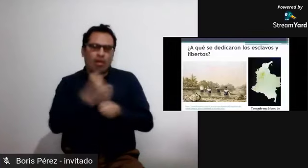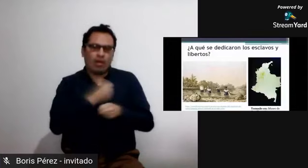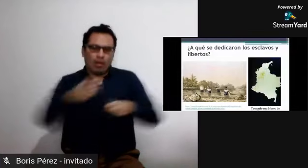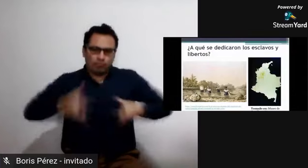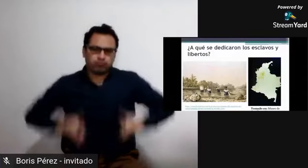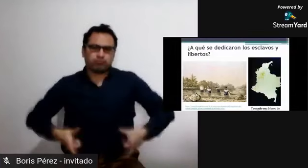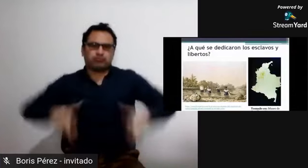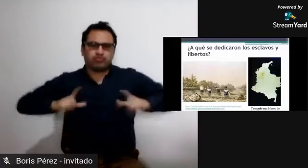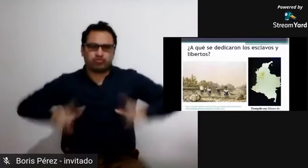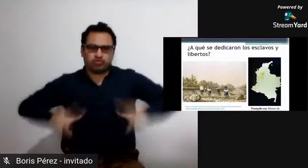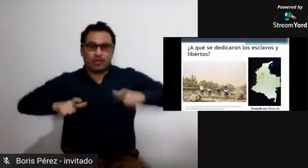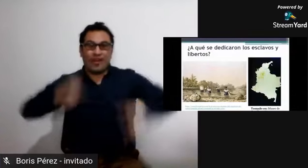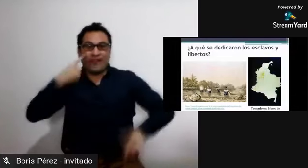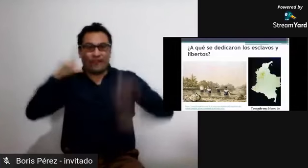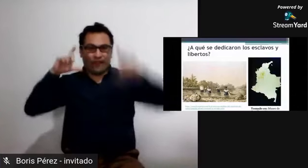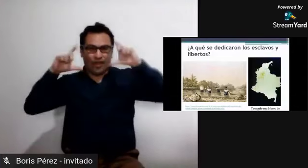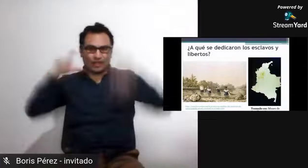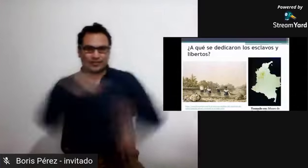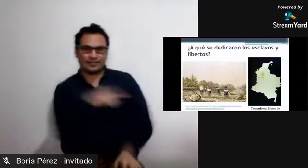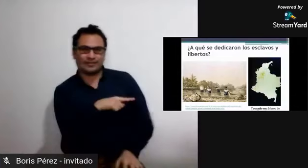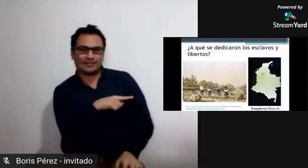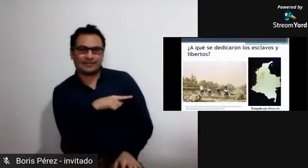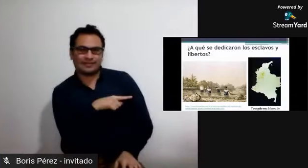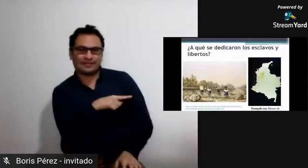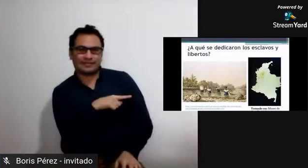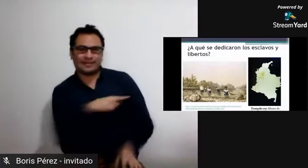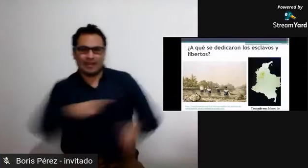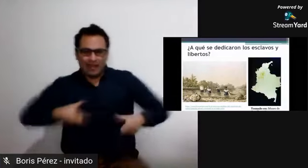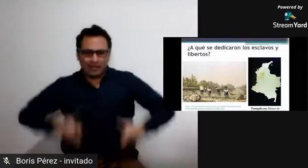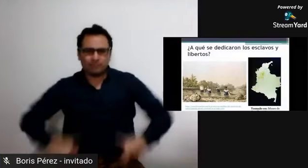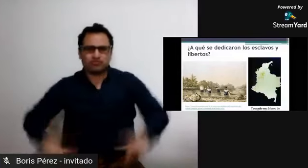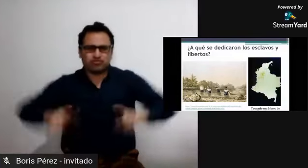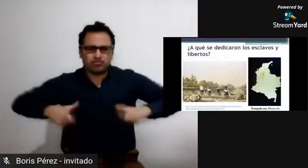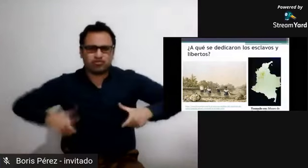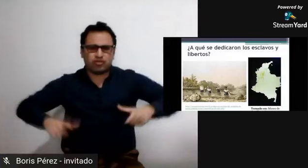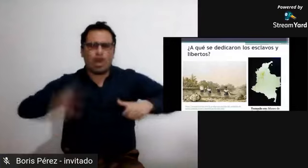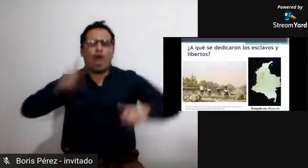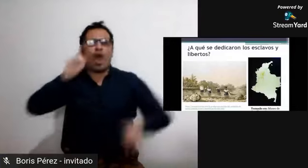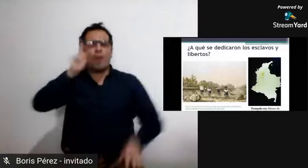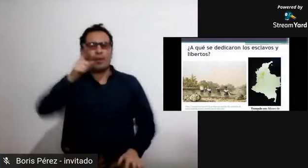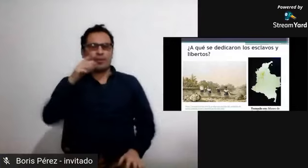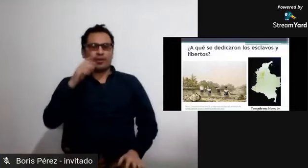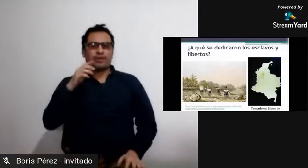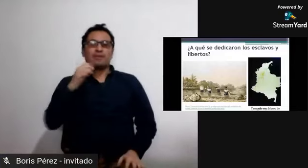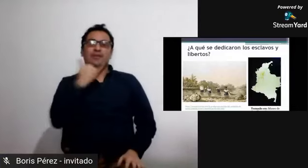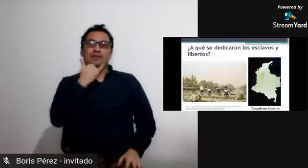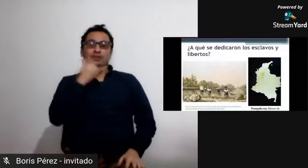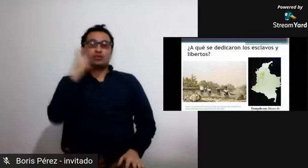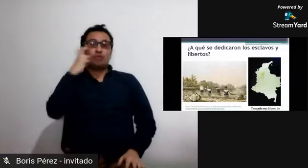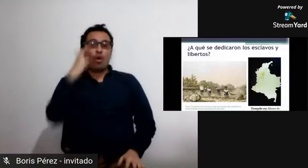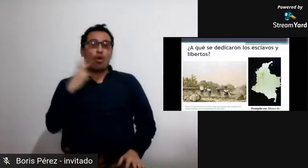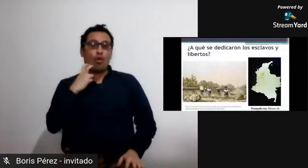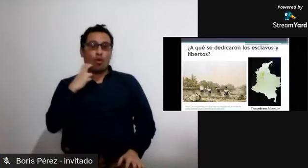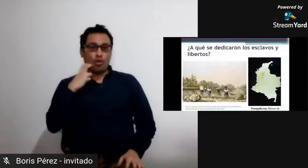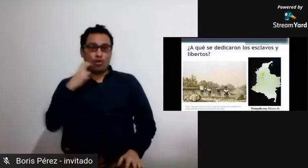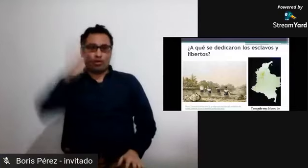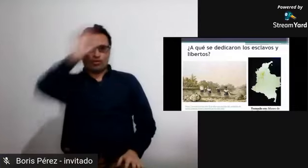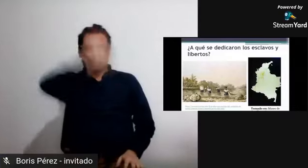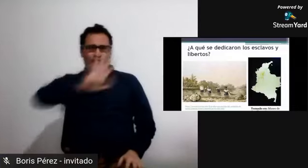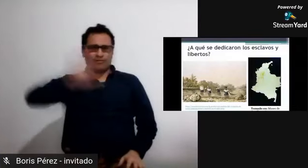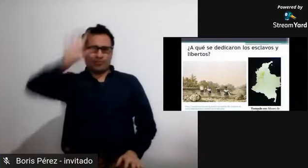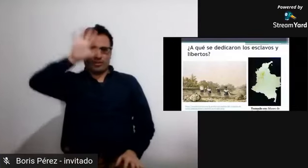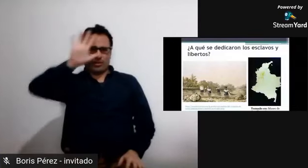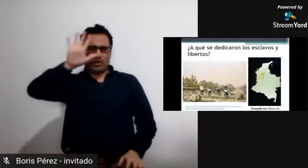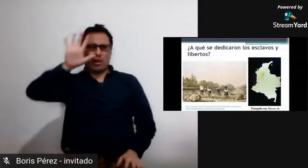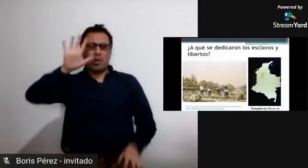sin embargo vemos que cuando ellos empezaron a hacer el asentamiento tuvieron que dedicarse a algunas labores y como vemos